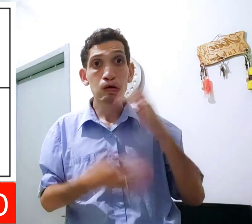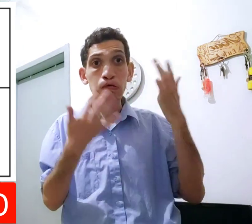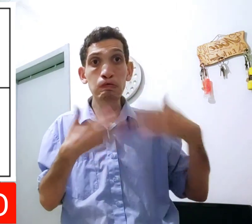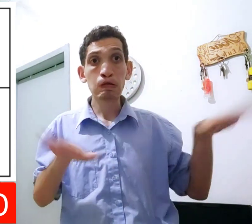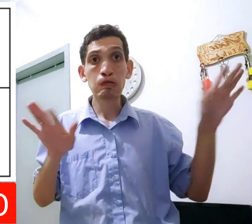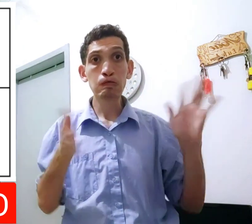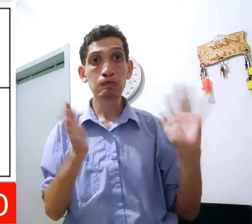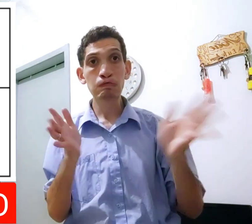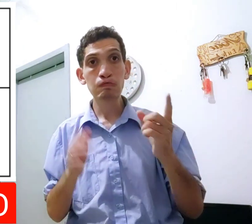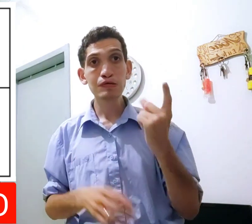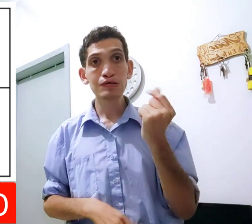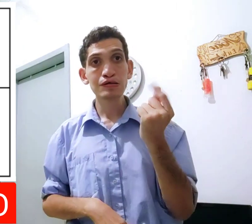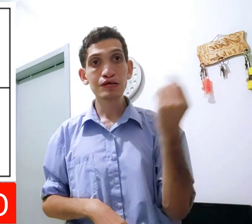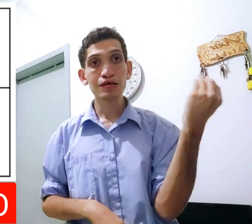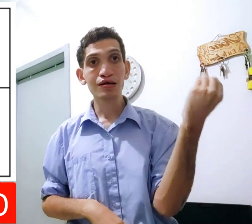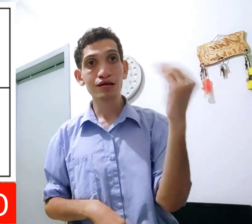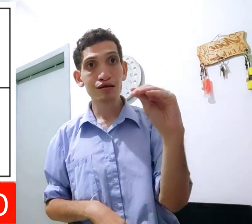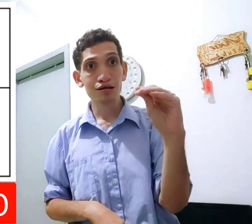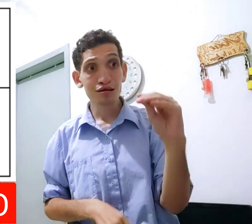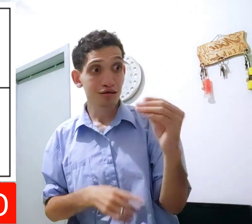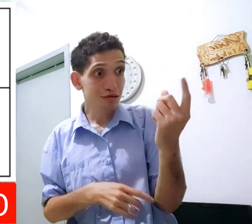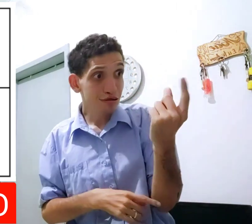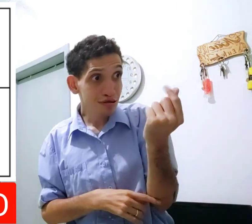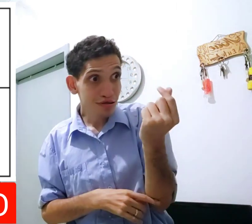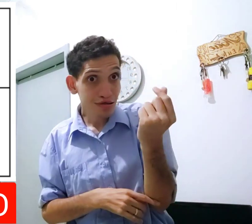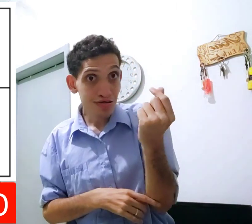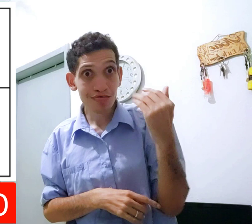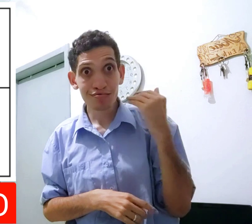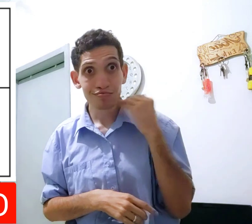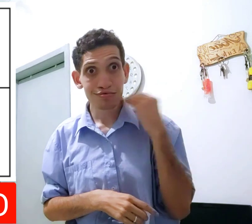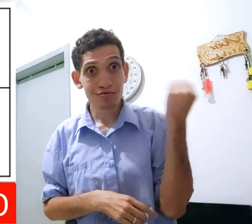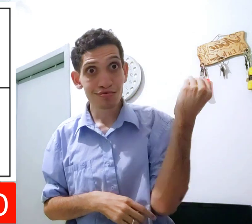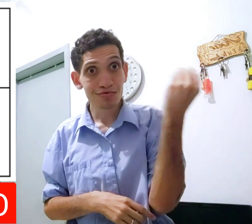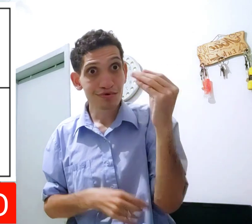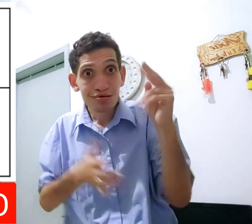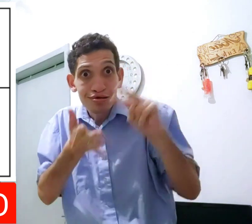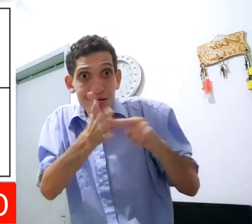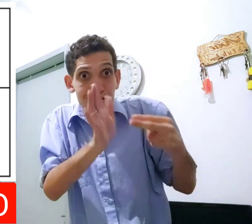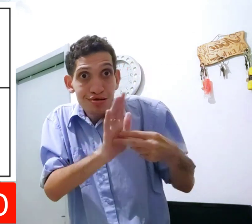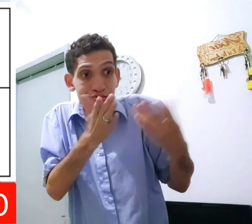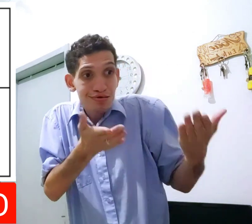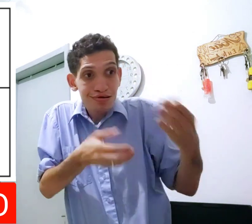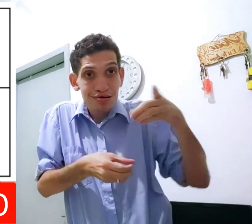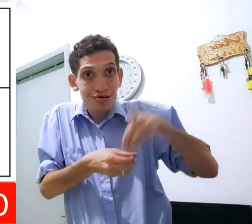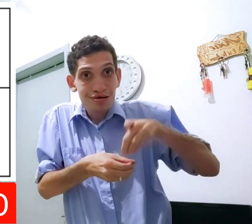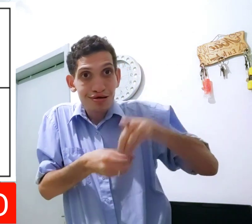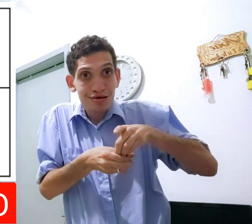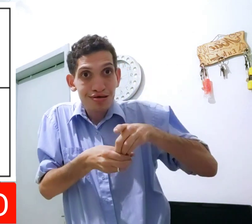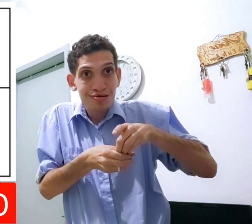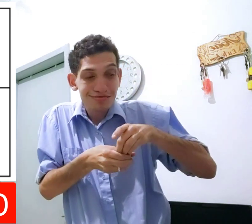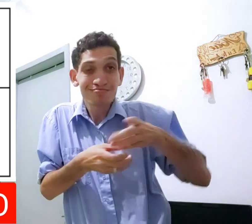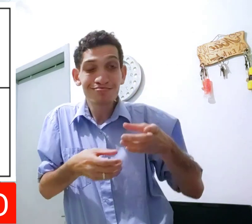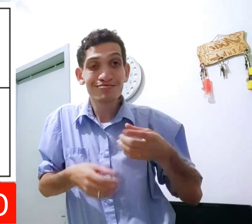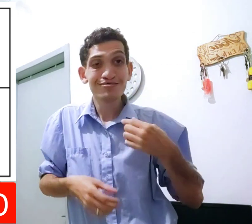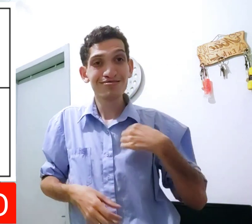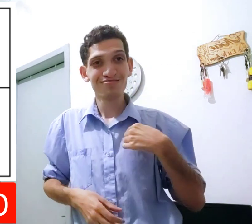tira. É o surdo natural. Sinaliza. O dinheiro colocar. O dinheiro, banco, colocar. Significa depositar.